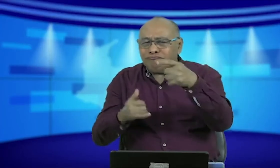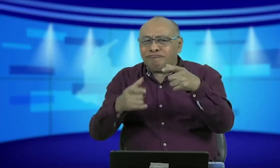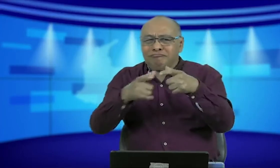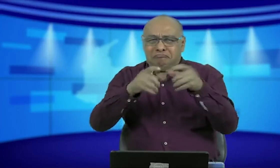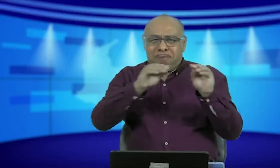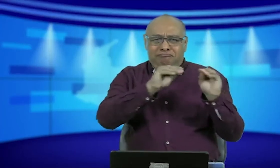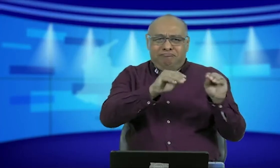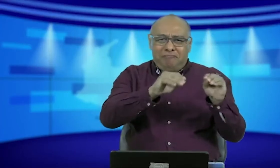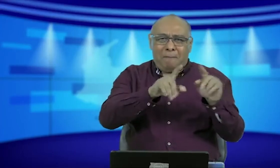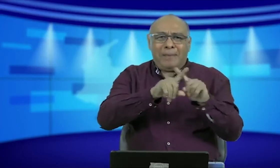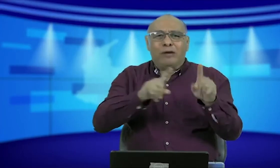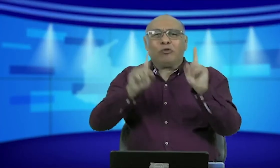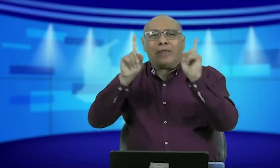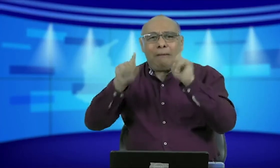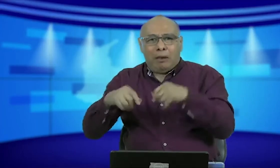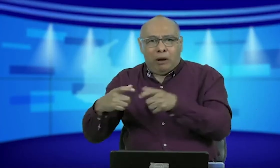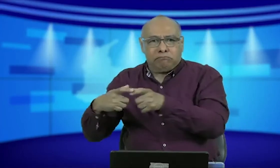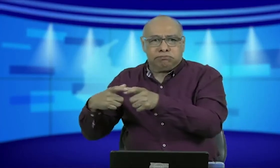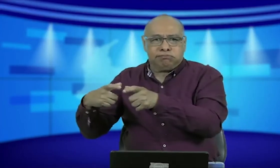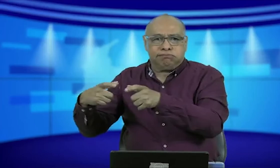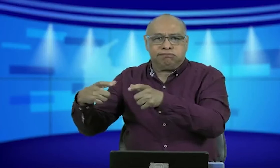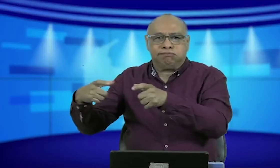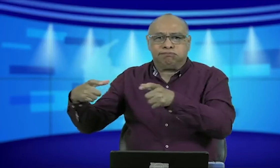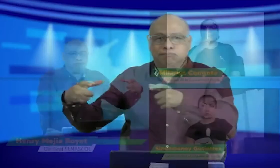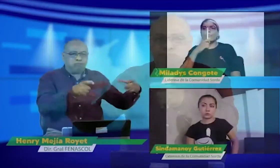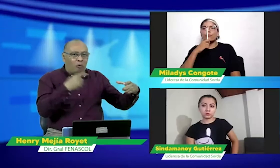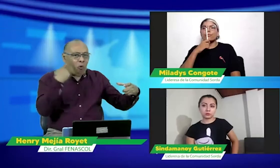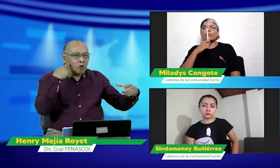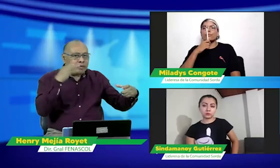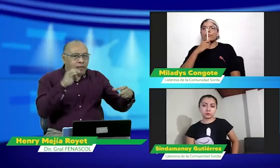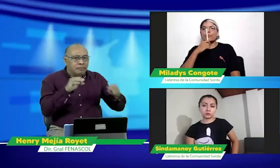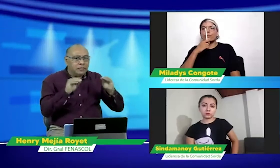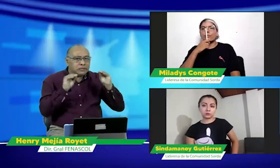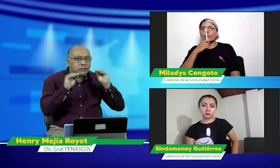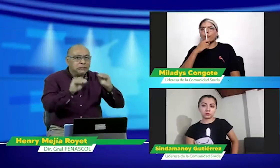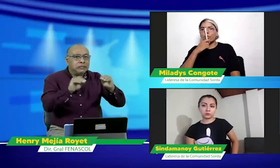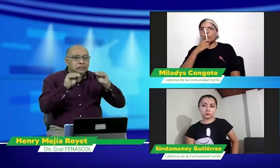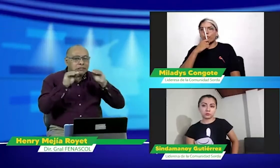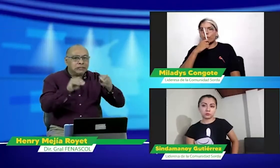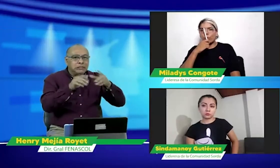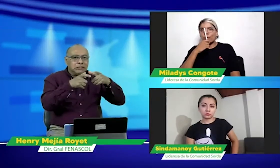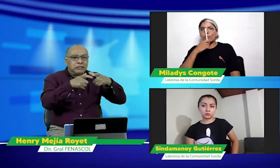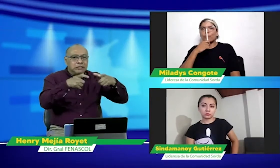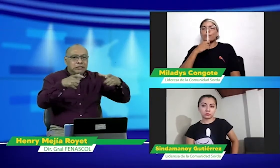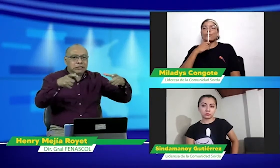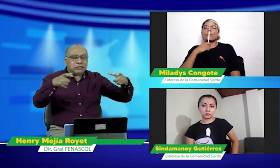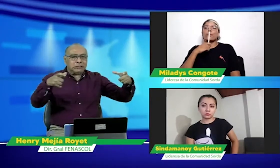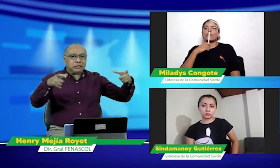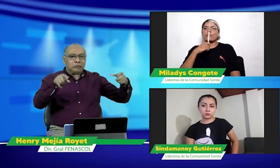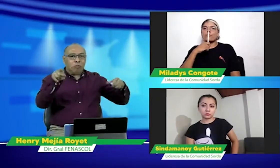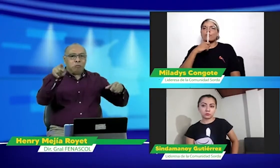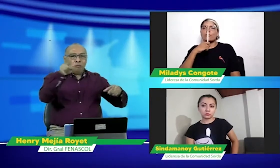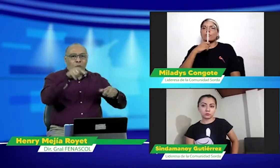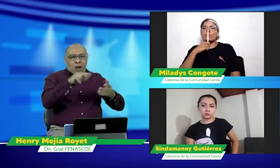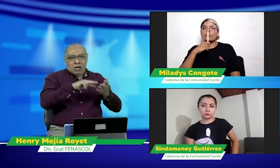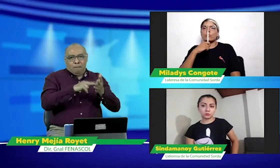porque muchas personas sordas están enseñando la lengua de hecho también ahora muchas personas más oyentes